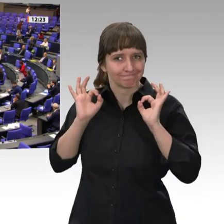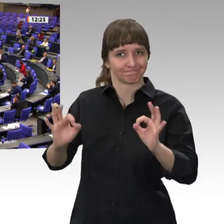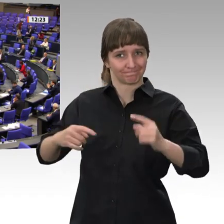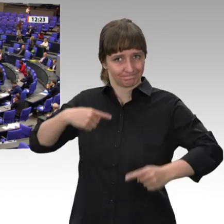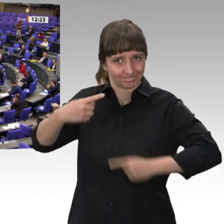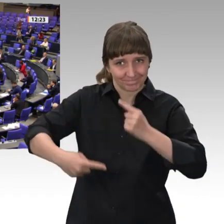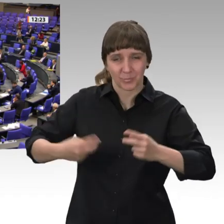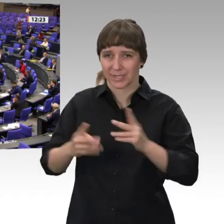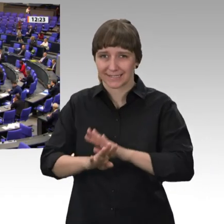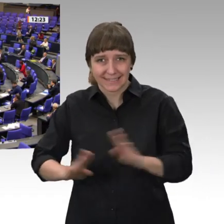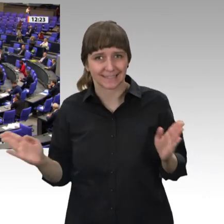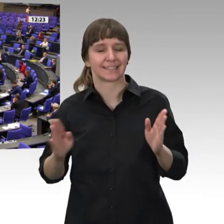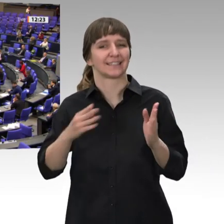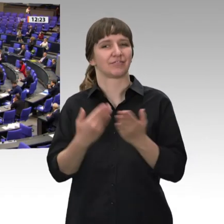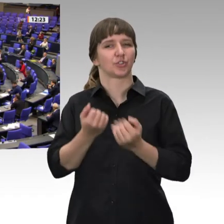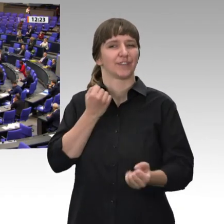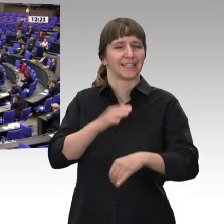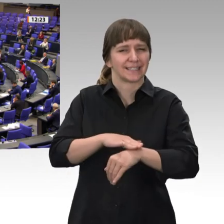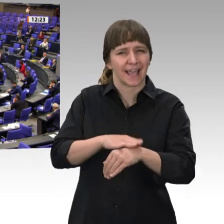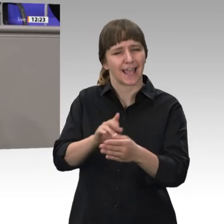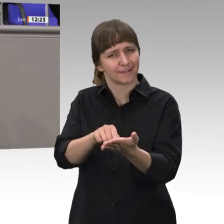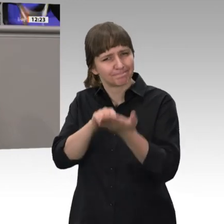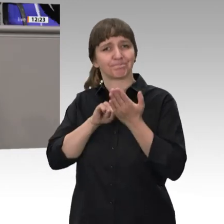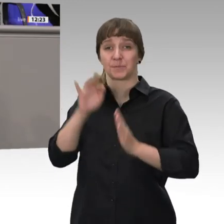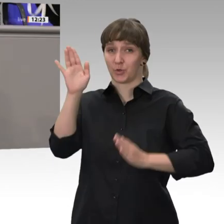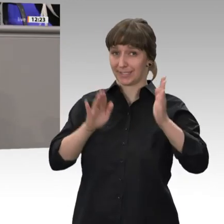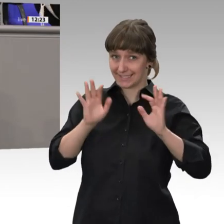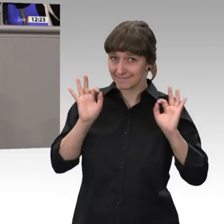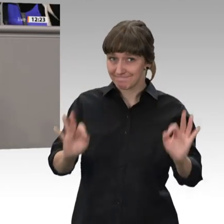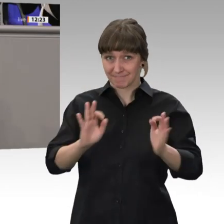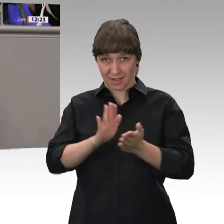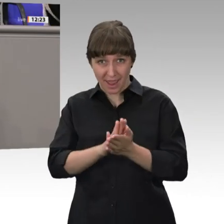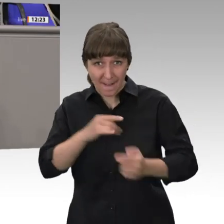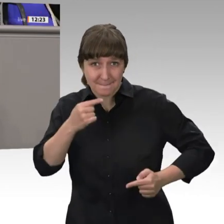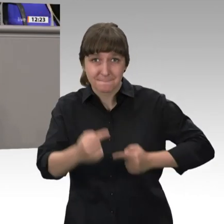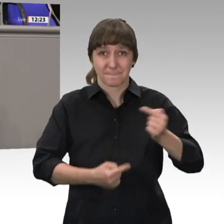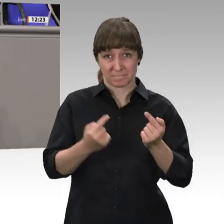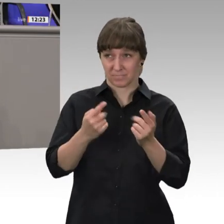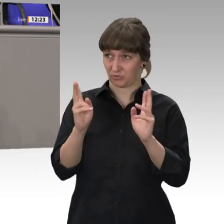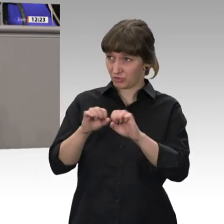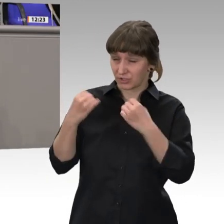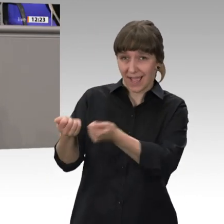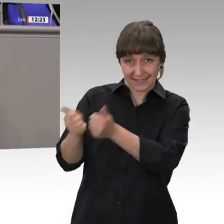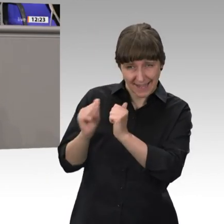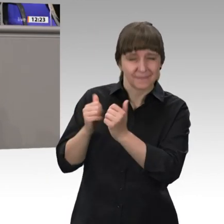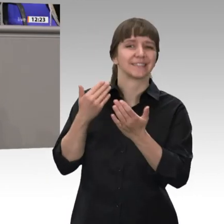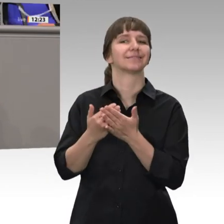funktioniert oder nicht, ob sich die Menschen auf den Staat verlassen können, ob er ihnen hilft, wenn sie Hilfe brauchen. Wir haben in den vergangenen Wochen